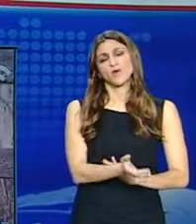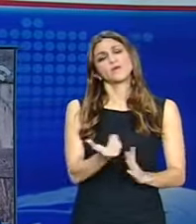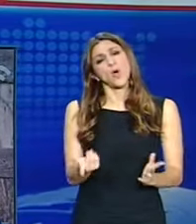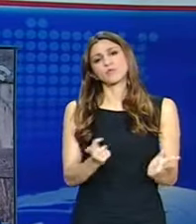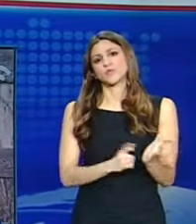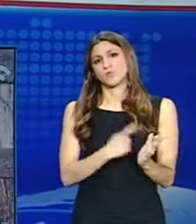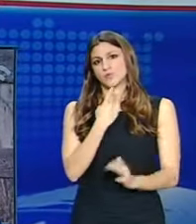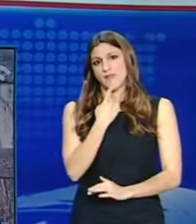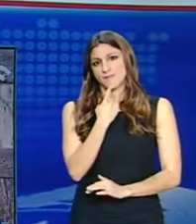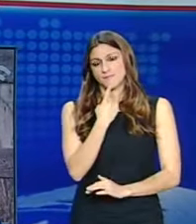νομοθεσίας.